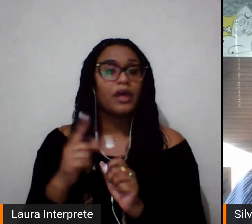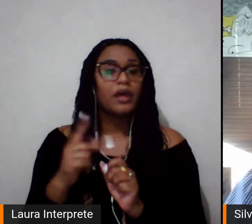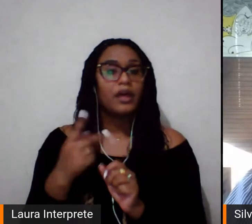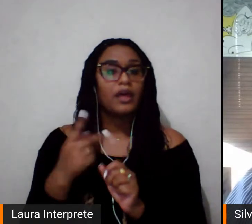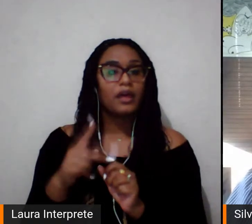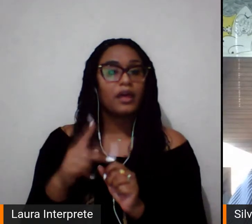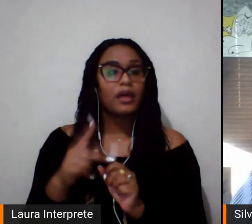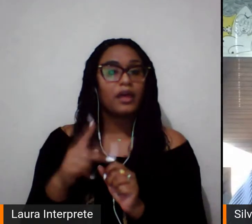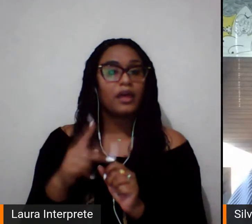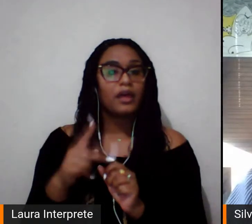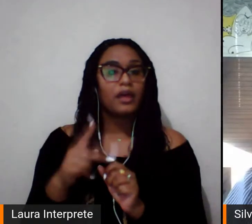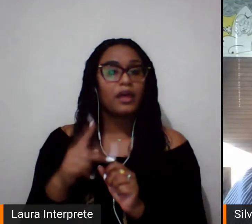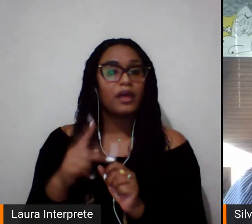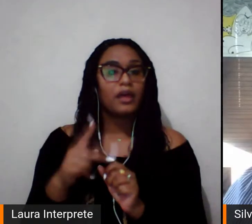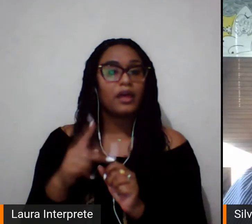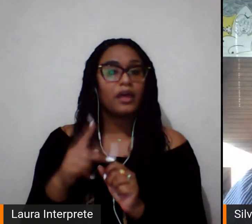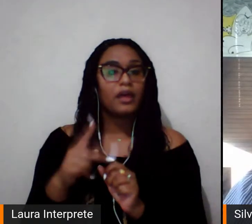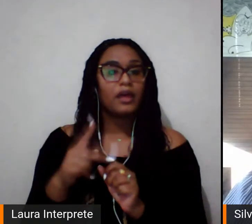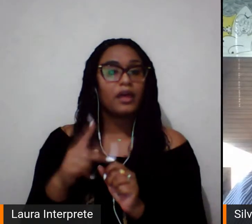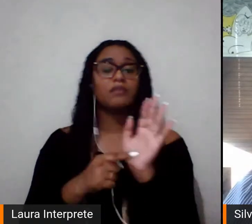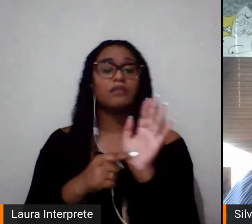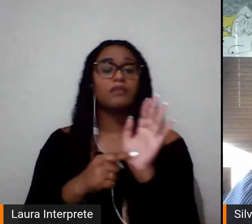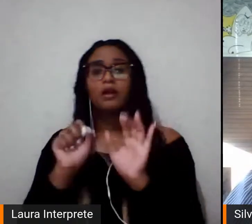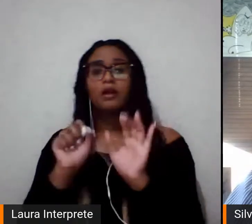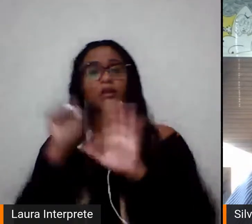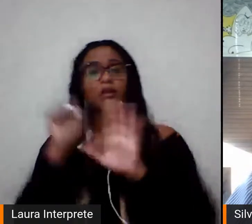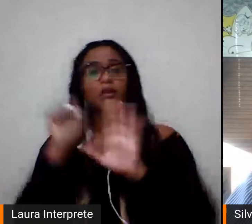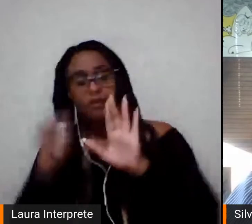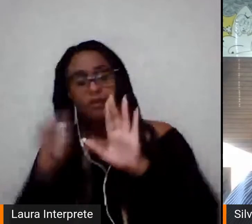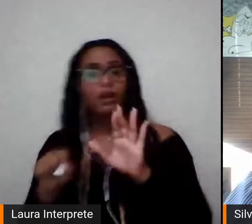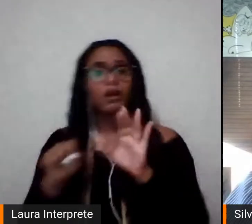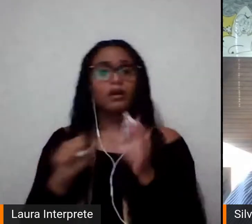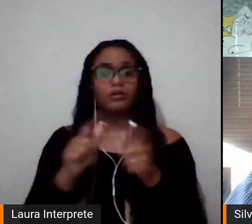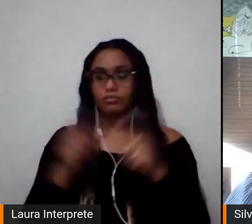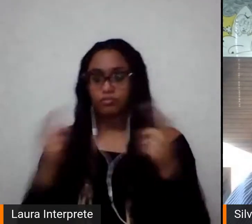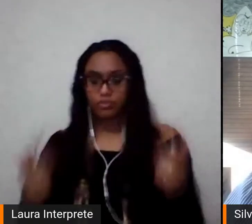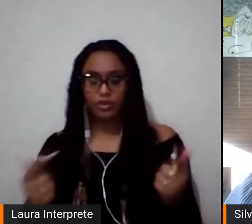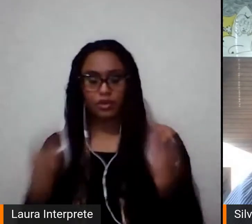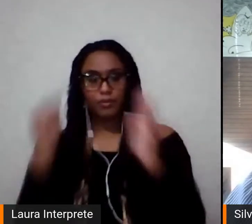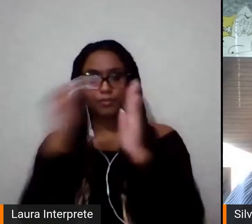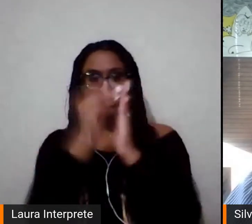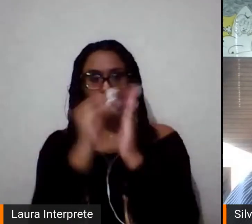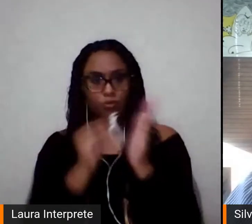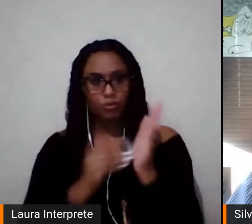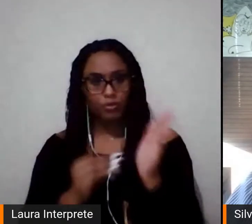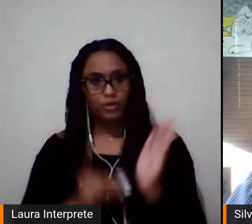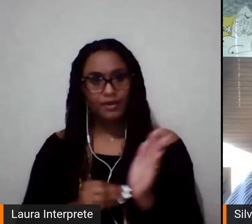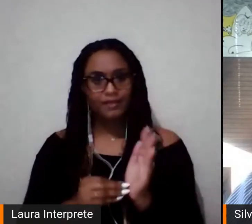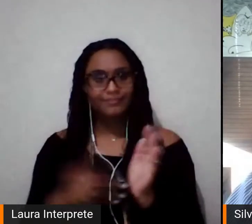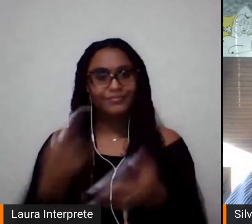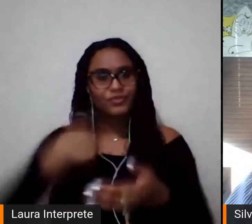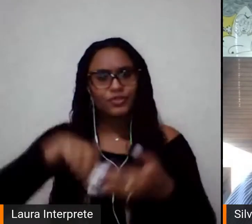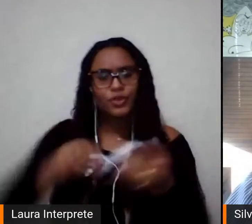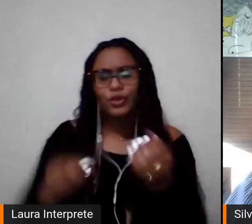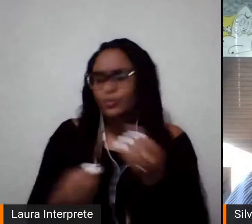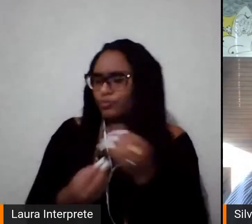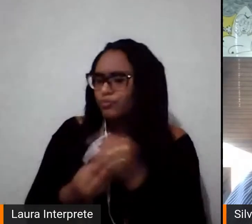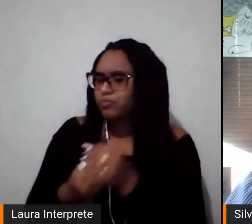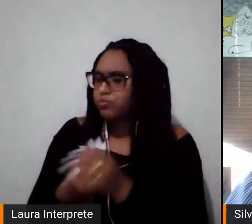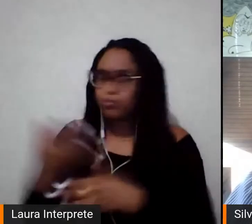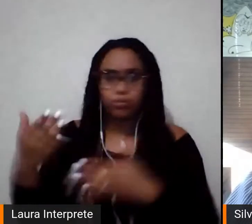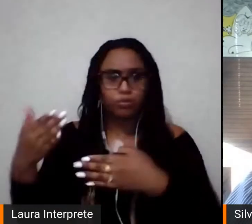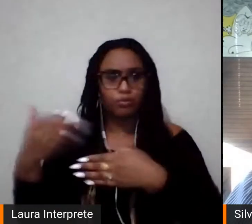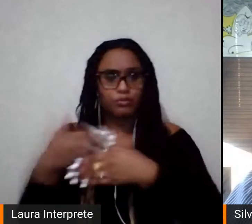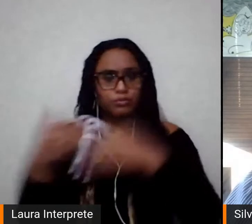documentos, em fontes, a gente foi construindo, digamos assim, um acervo de entrevistas